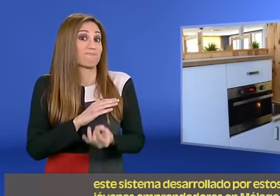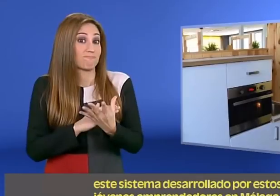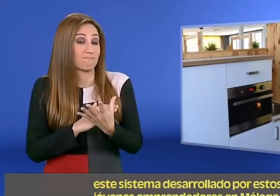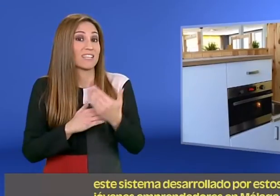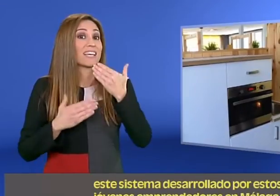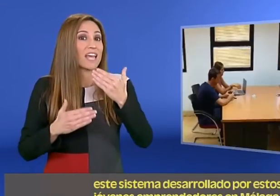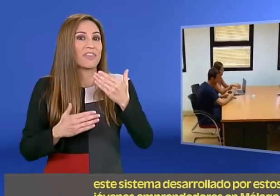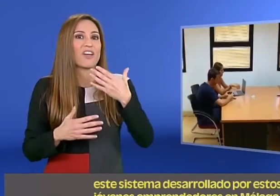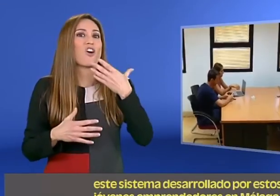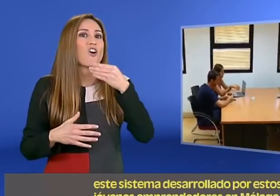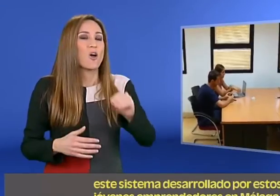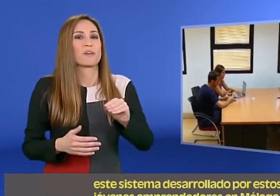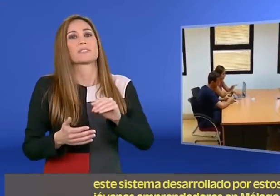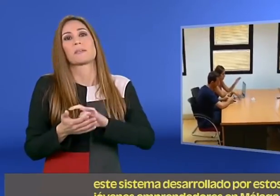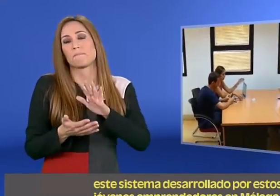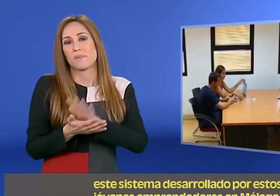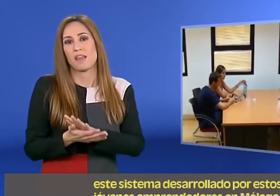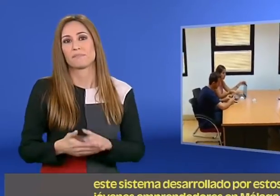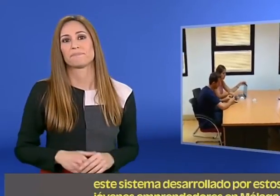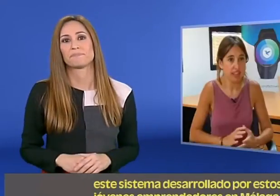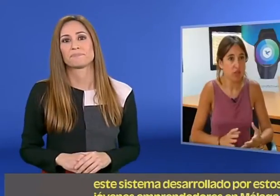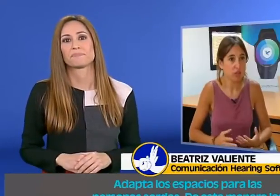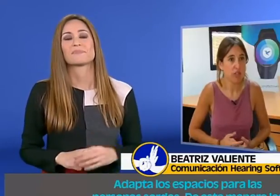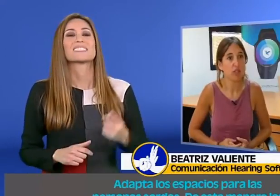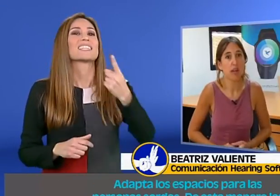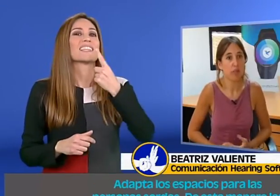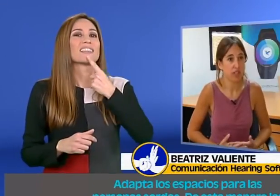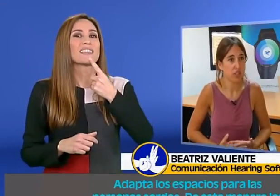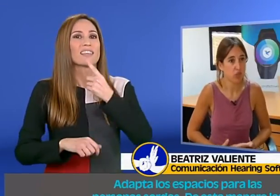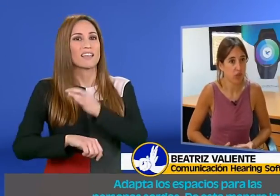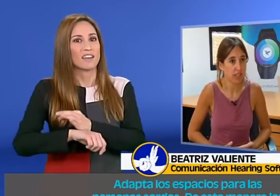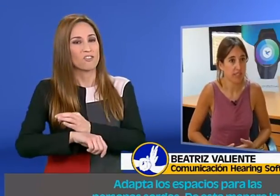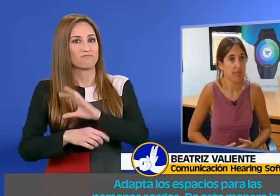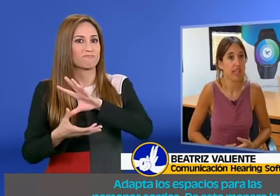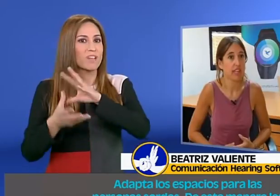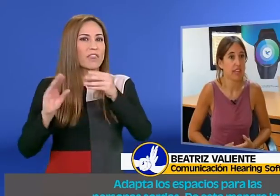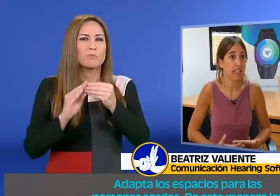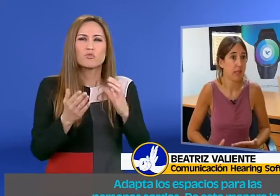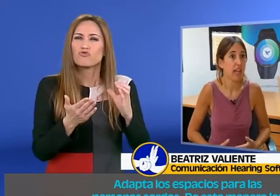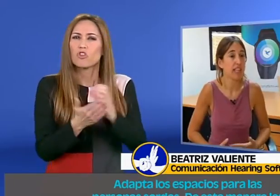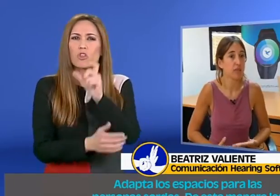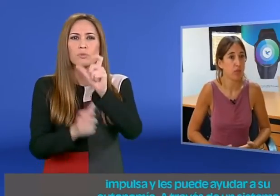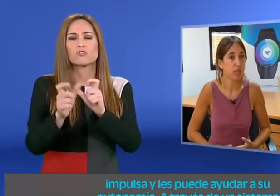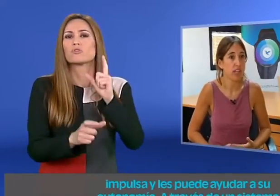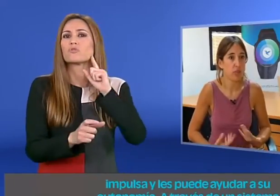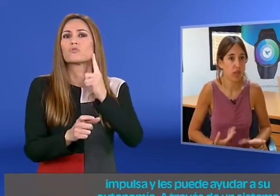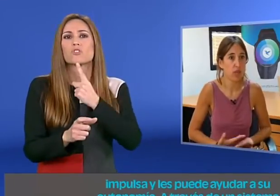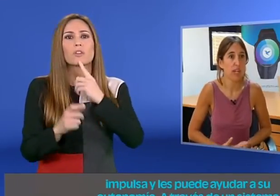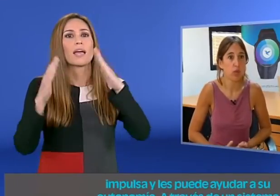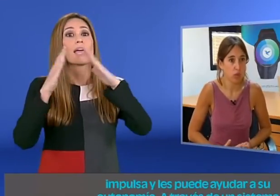jóvenes emprendedores en Málaga. Adapta los espacios para las personas sordas. De esta manera les impulsa, les puede ayudar a su